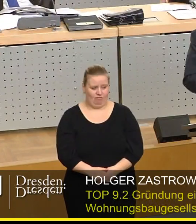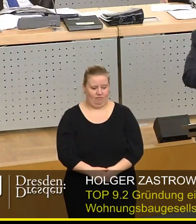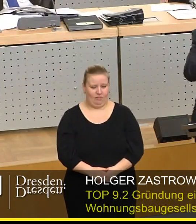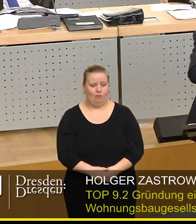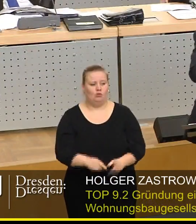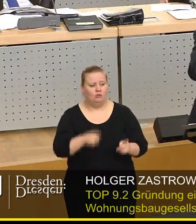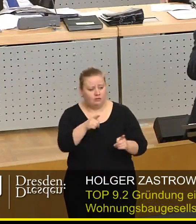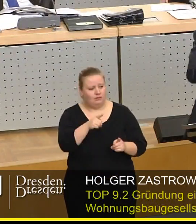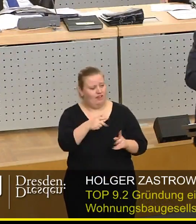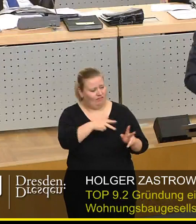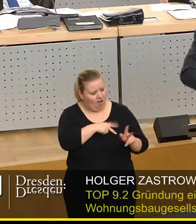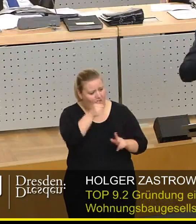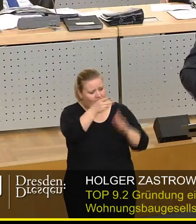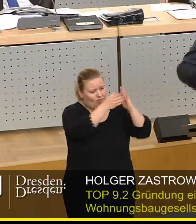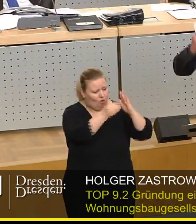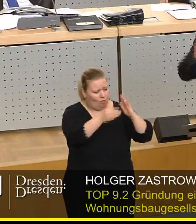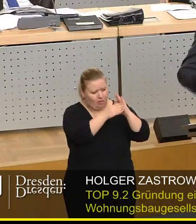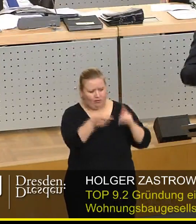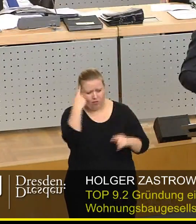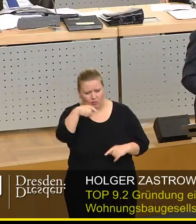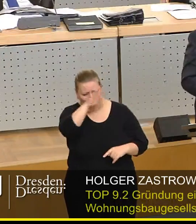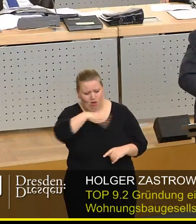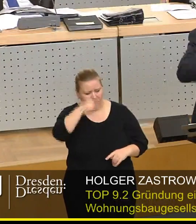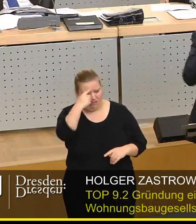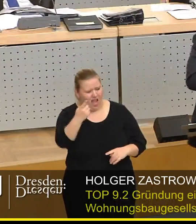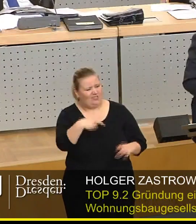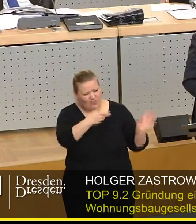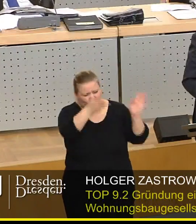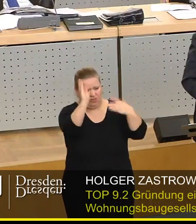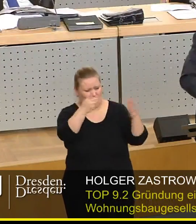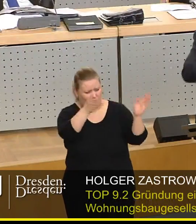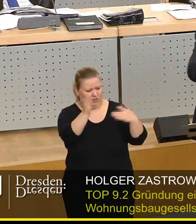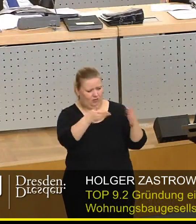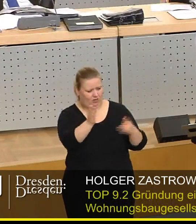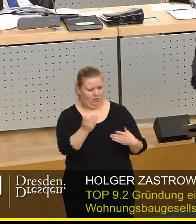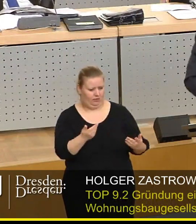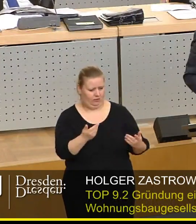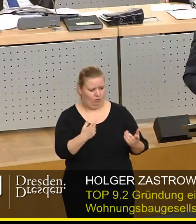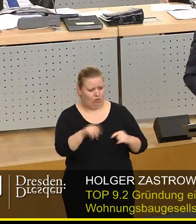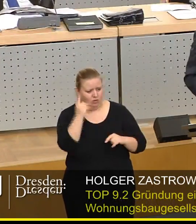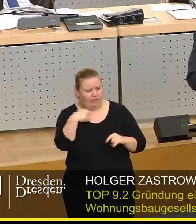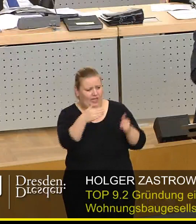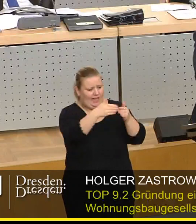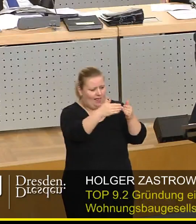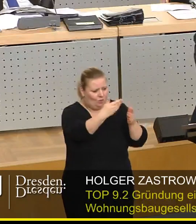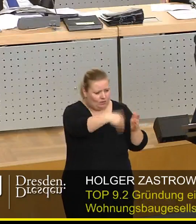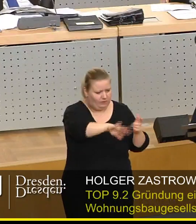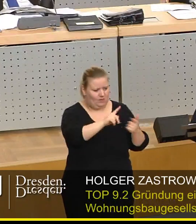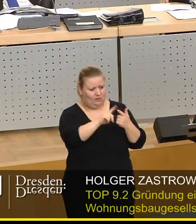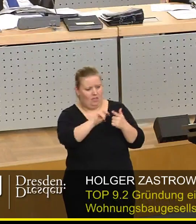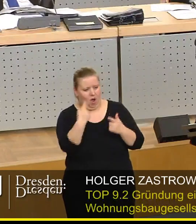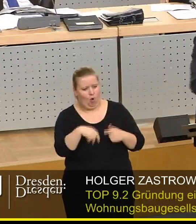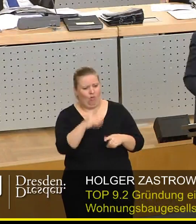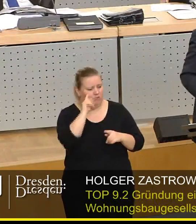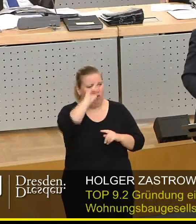Sie kopieren genau das, wo jeder in Deutschland weiß, das ist schief gegangen ist. Da sind die Ghettos entstanden, da sind genau